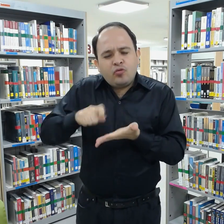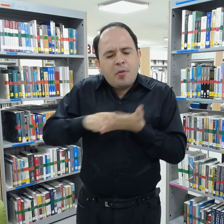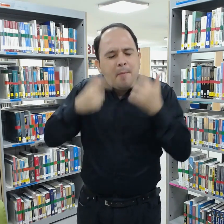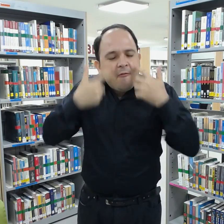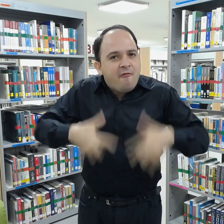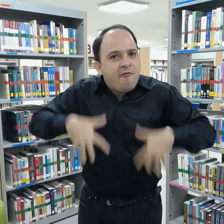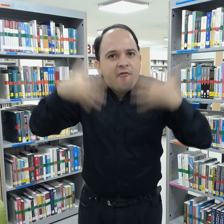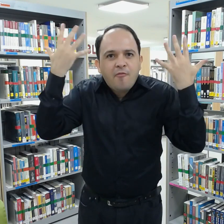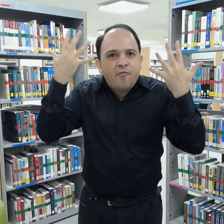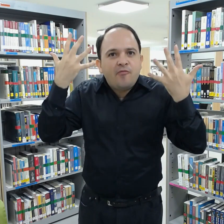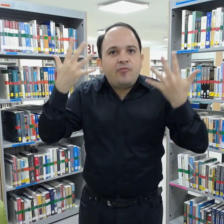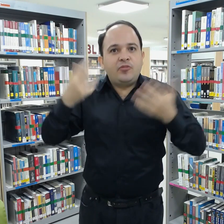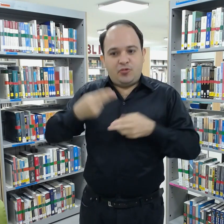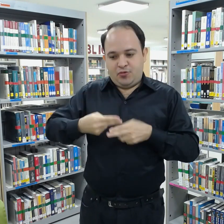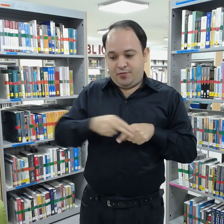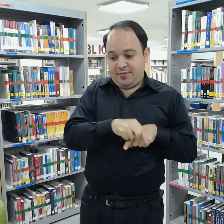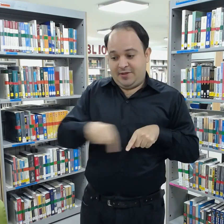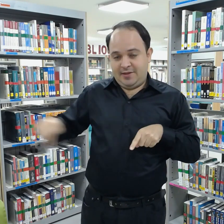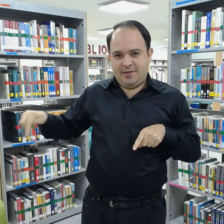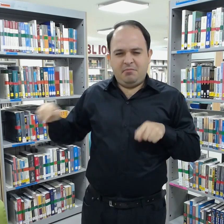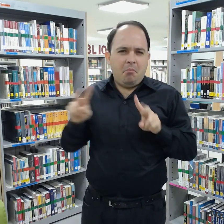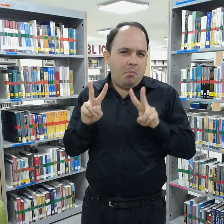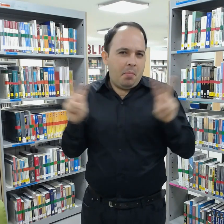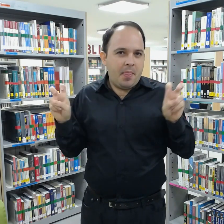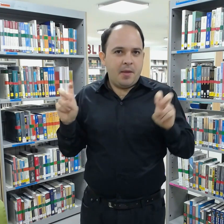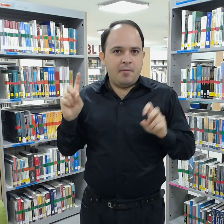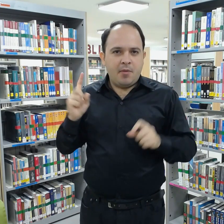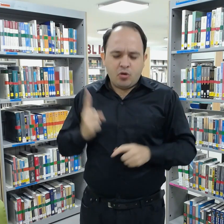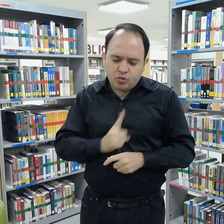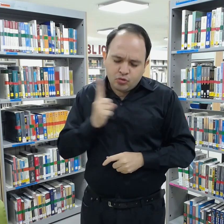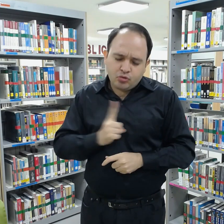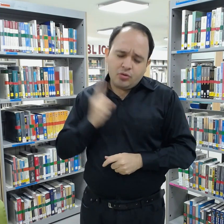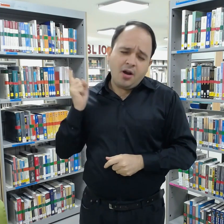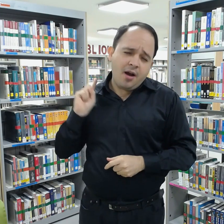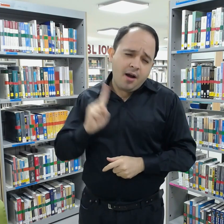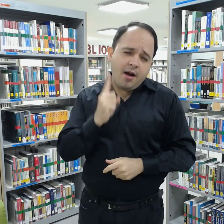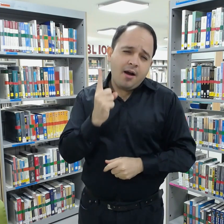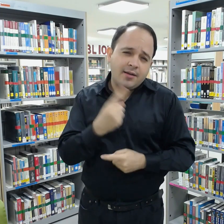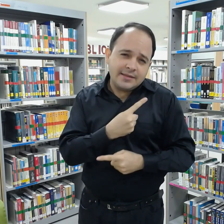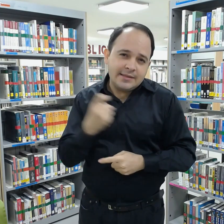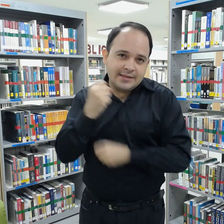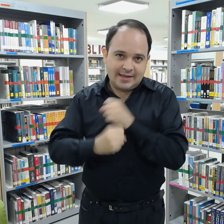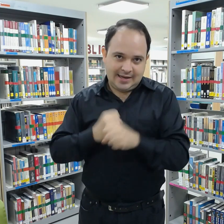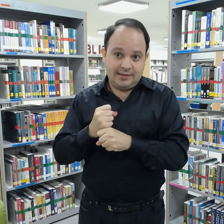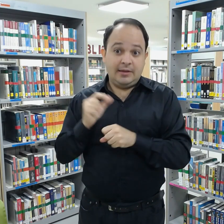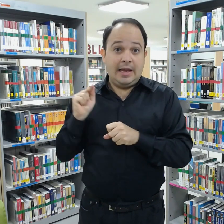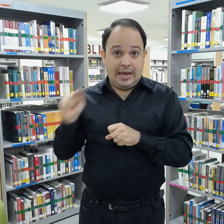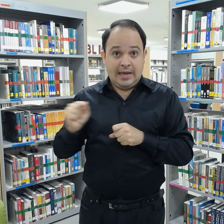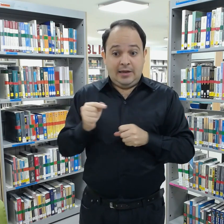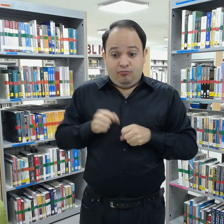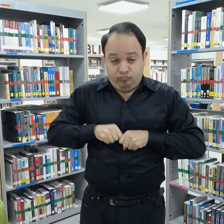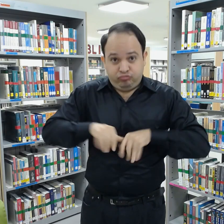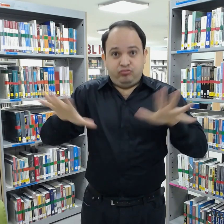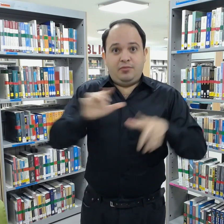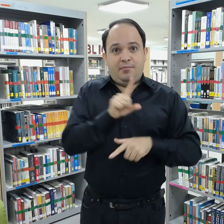más exitosa, Cien Años de Soledad, fue publicada en 1967, una de las novelas más